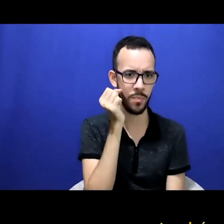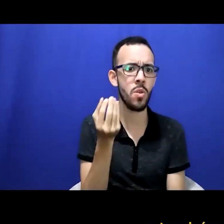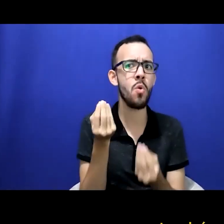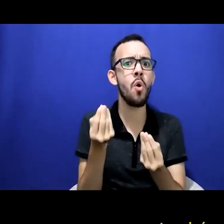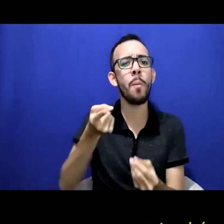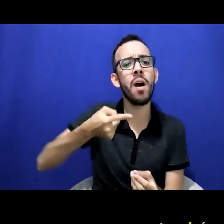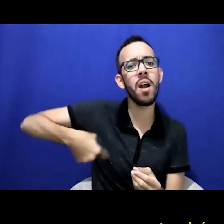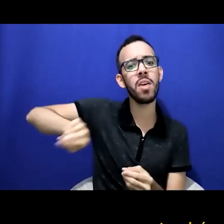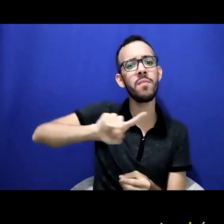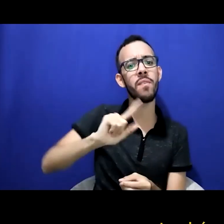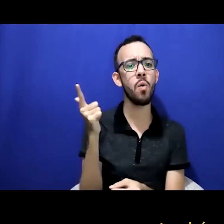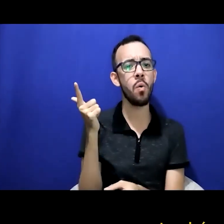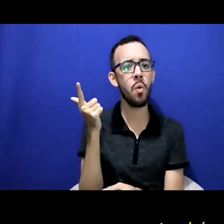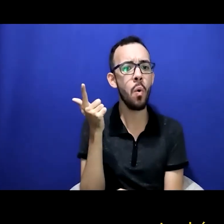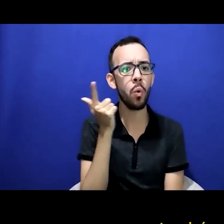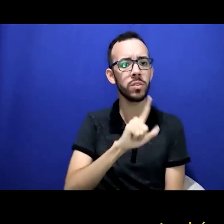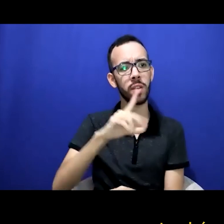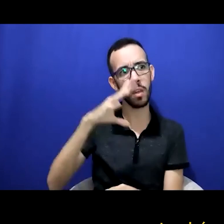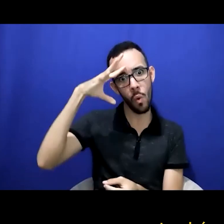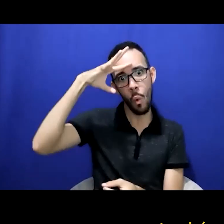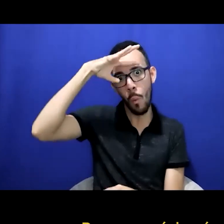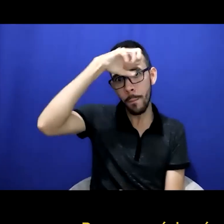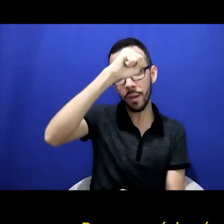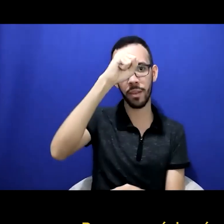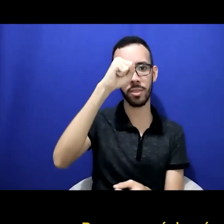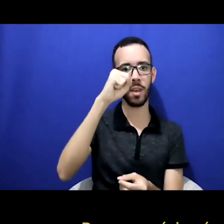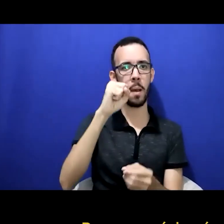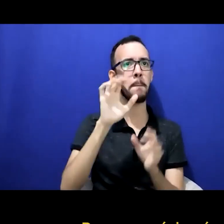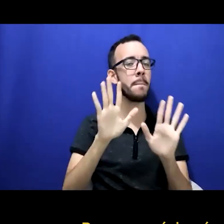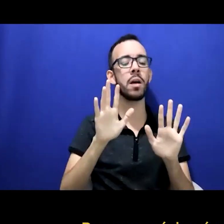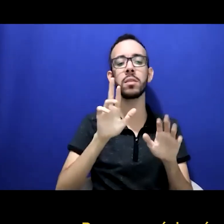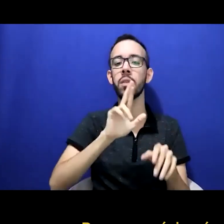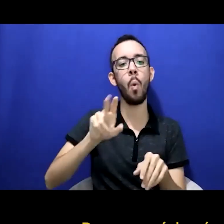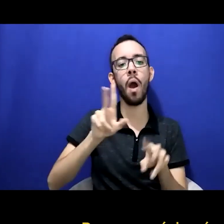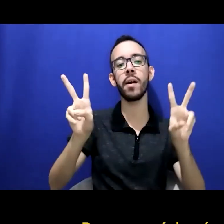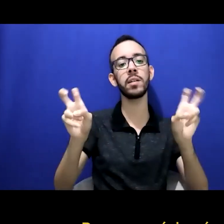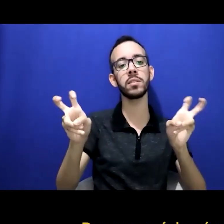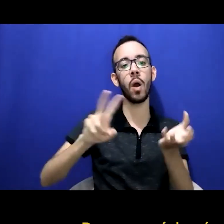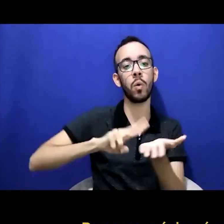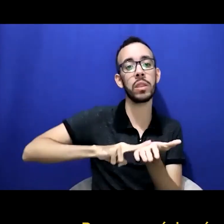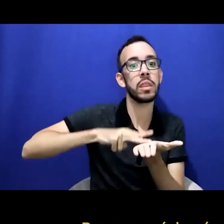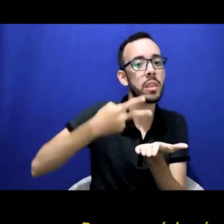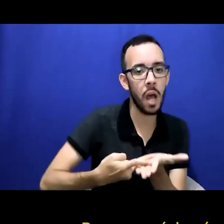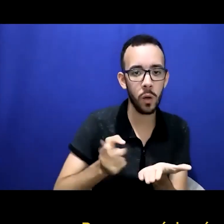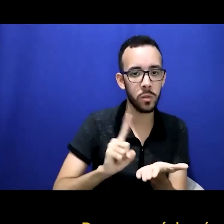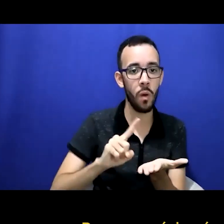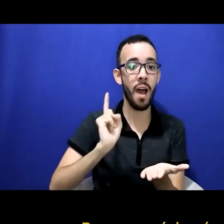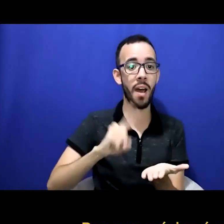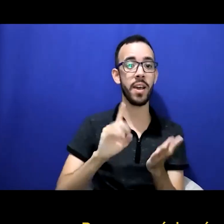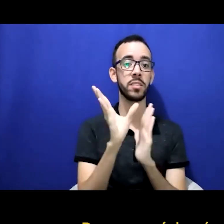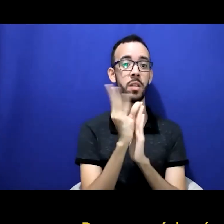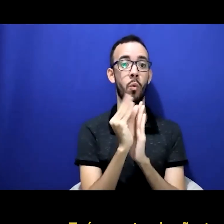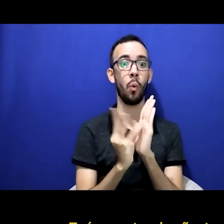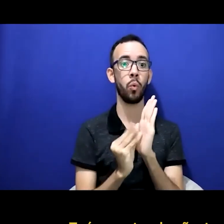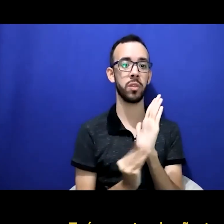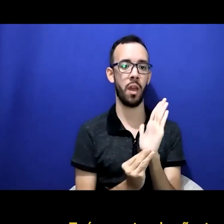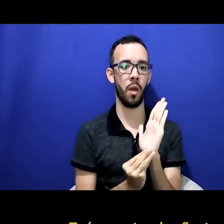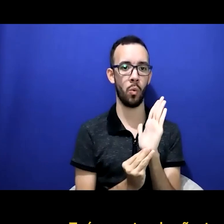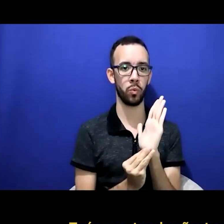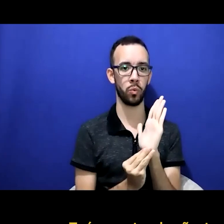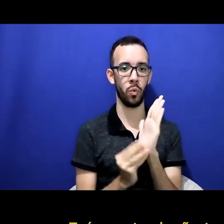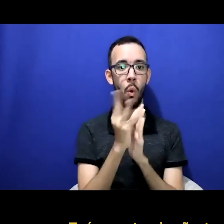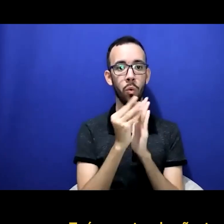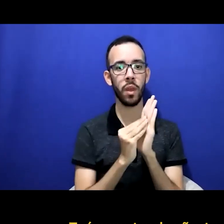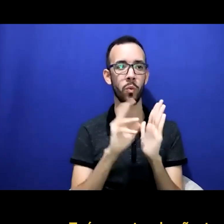parte tanto da cultura do povo surdo porque música é para quem escuta muitas vezes e aí